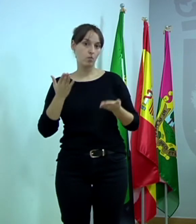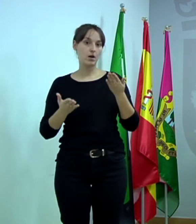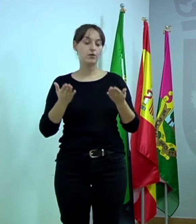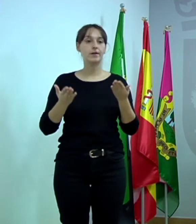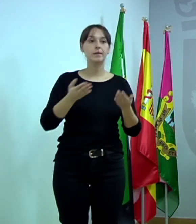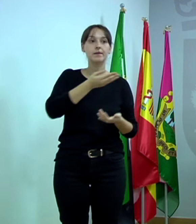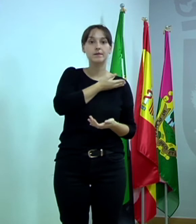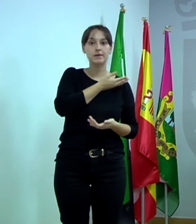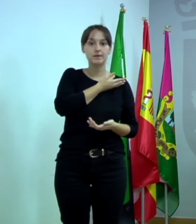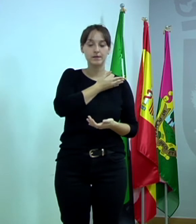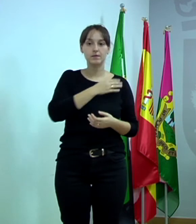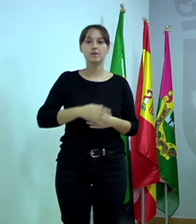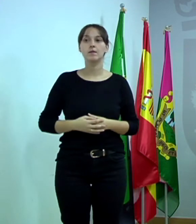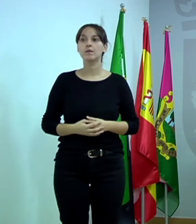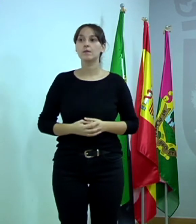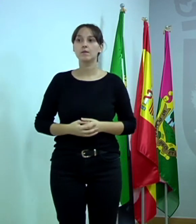Pues, te digo.